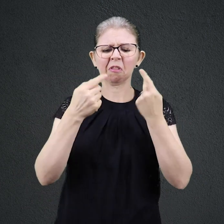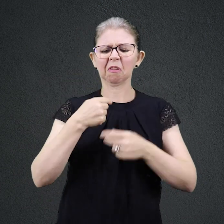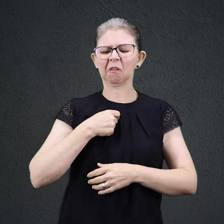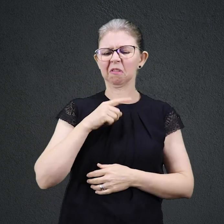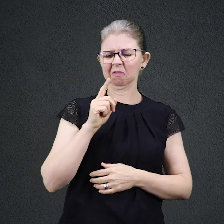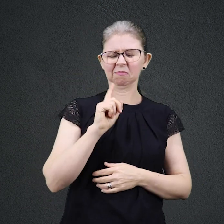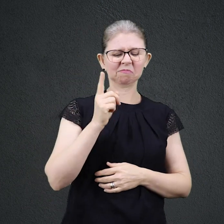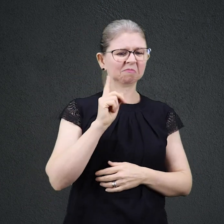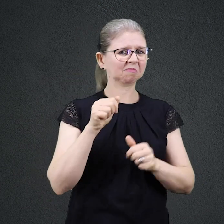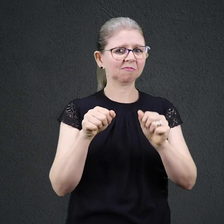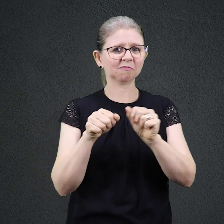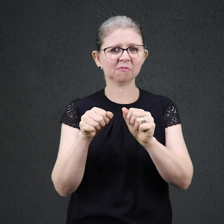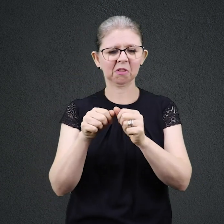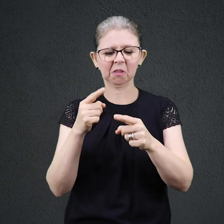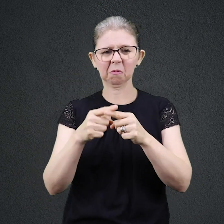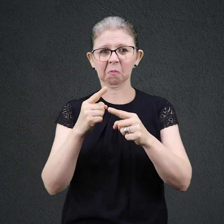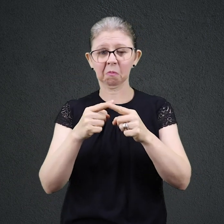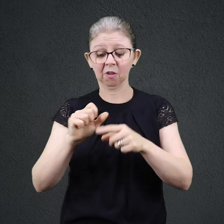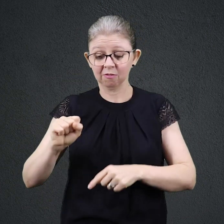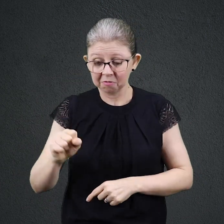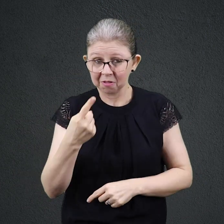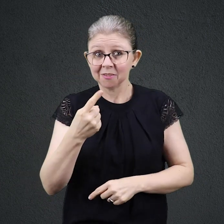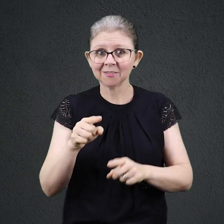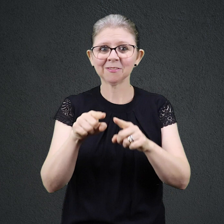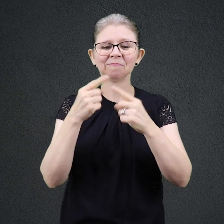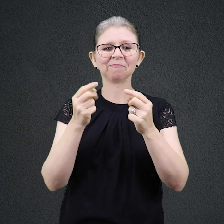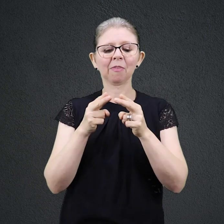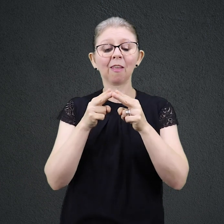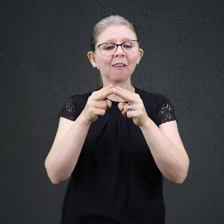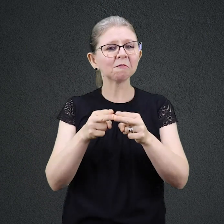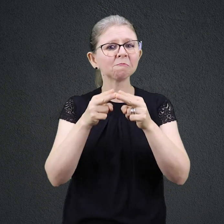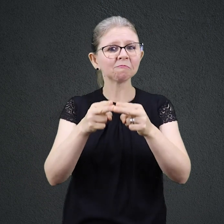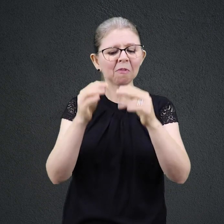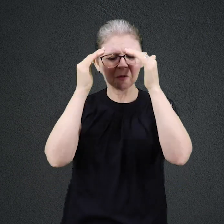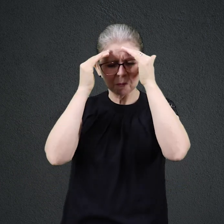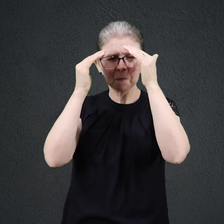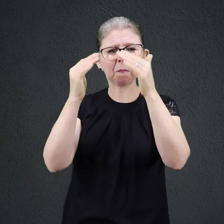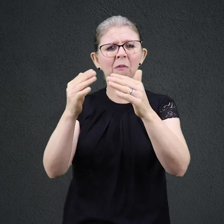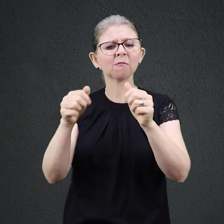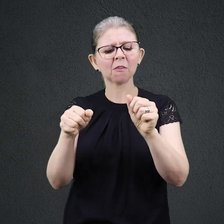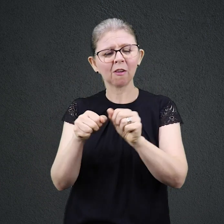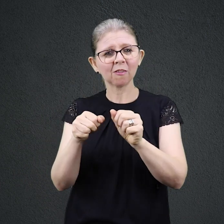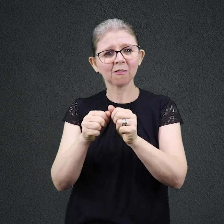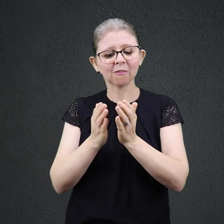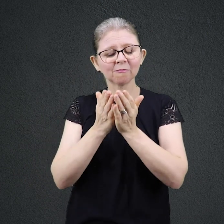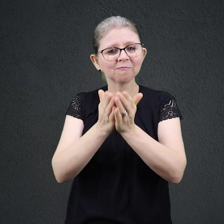obediente, construindo um barco enorme em meio ao deserto, Gênesis 6, e experimentou a salvação de